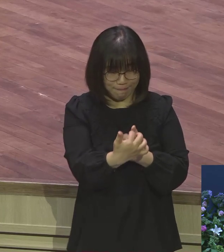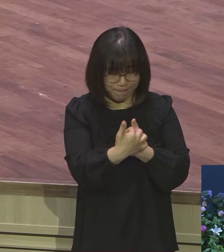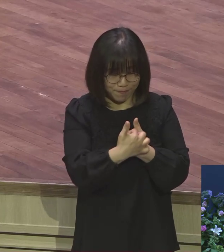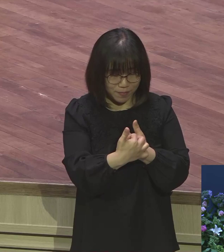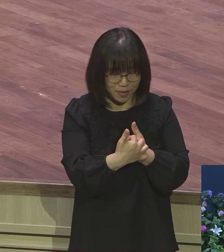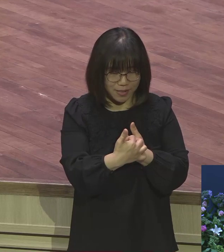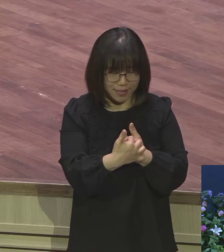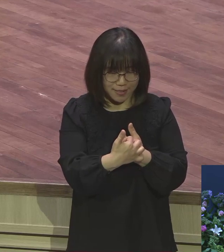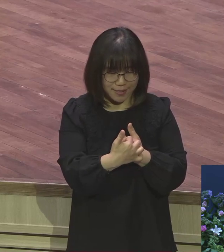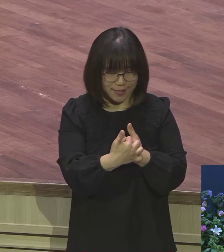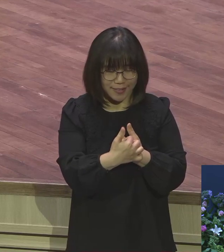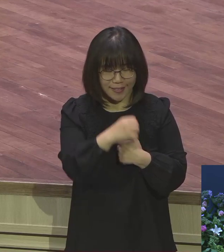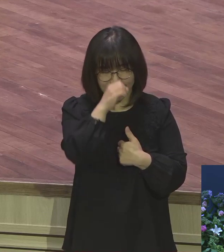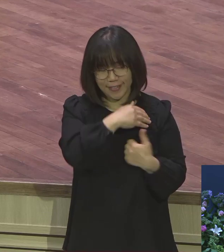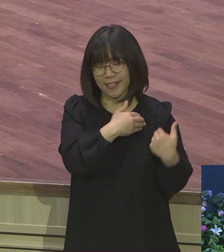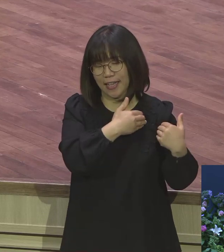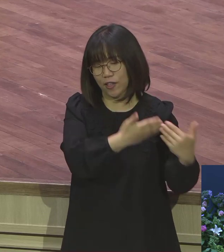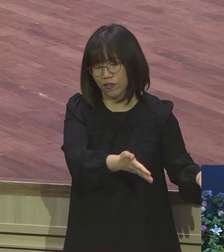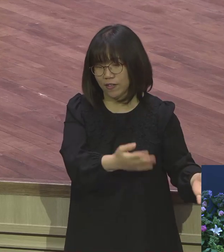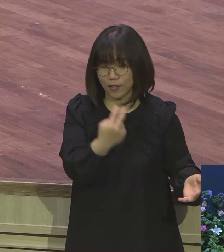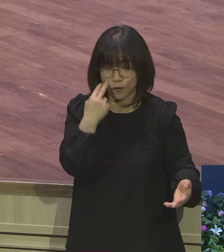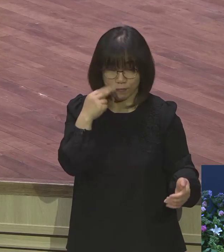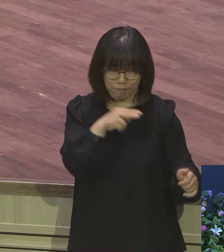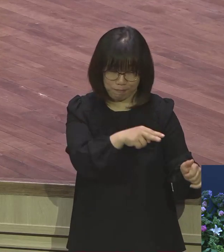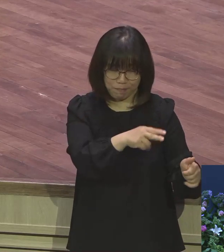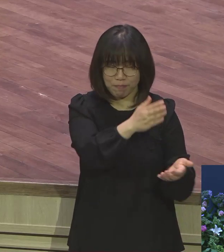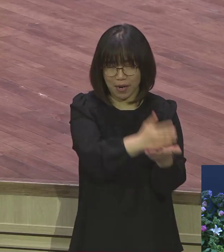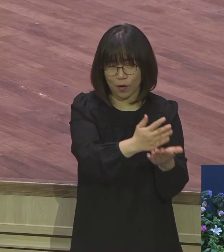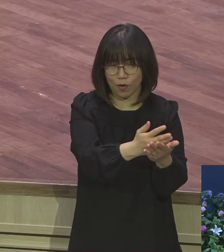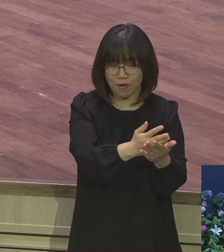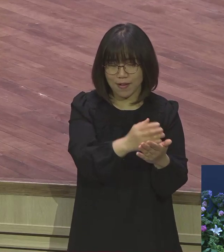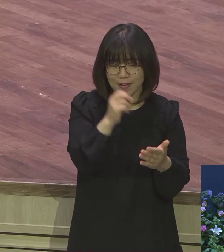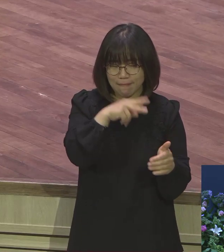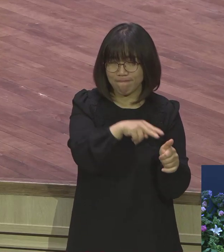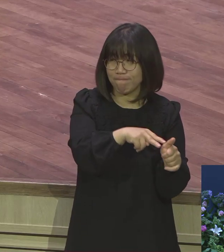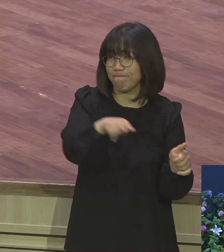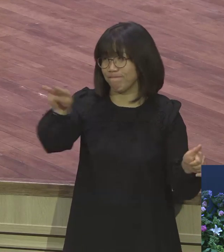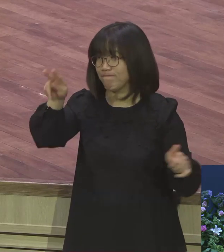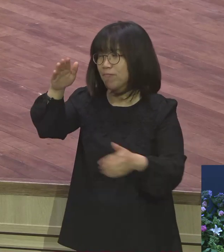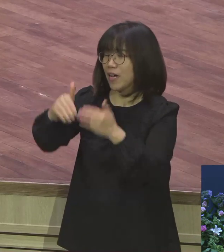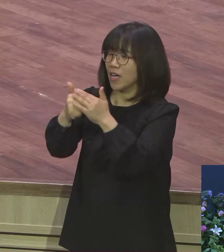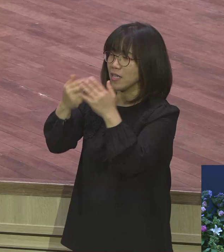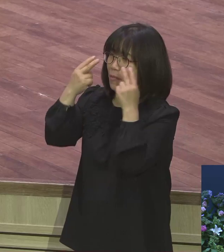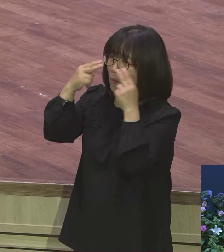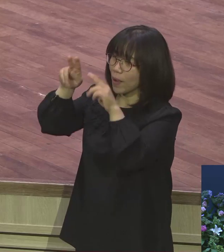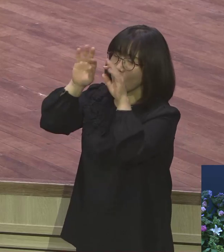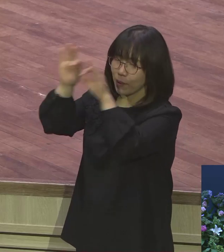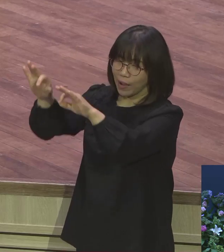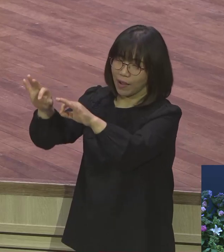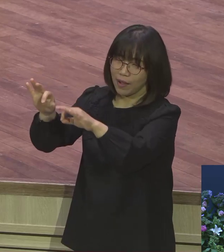그거 찾아보면 시험 들어 넘어서 그냥 그럼 하나님이 알아서 하시지